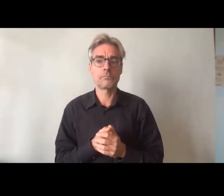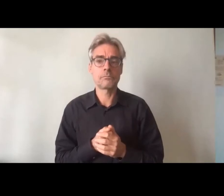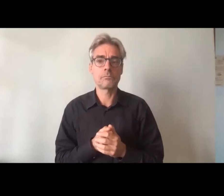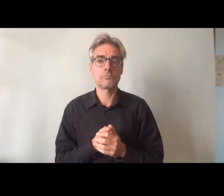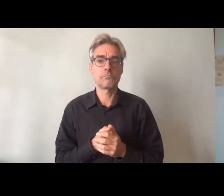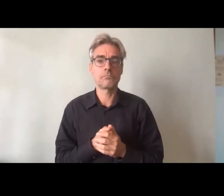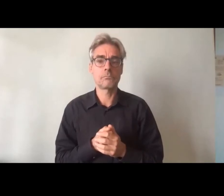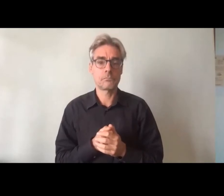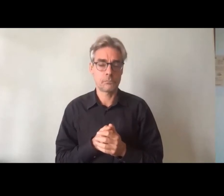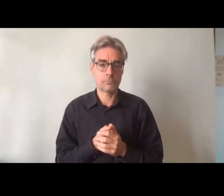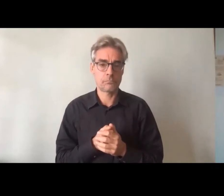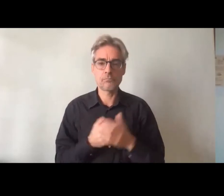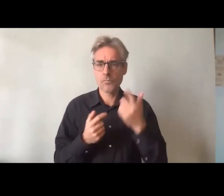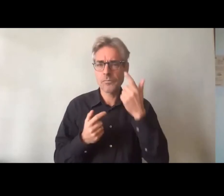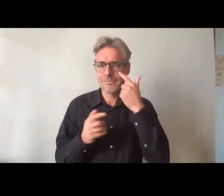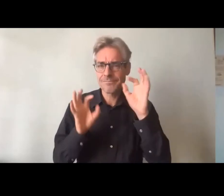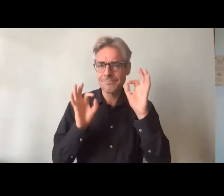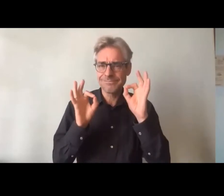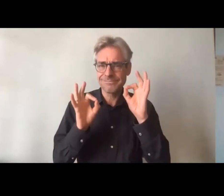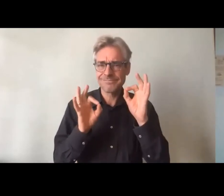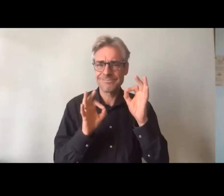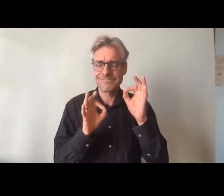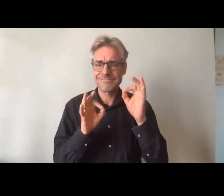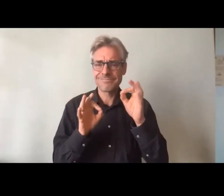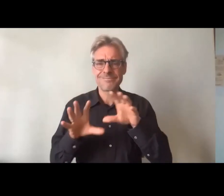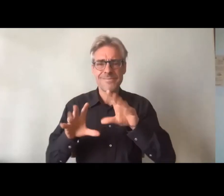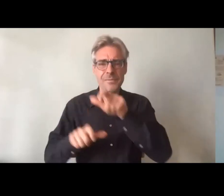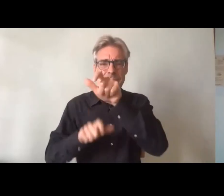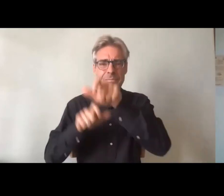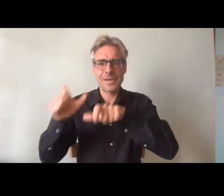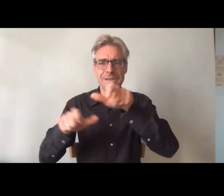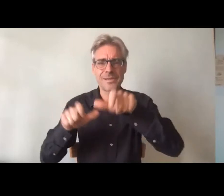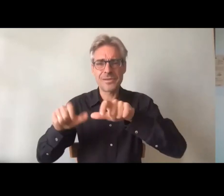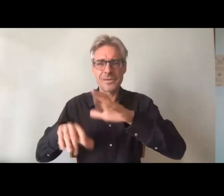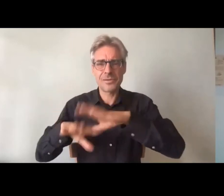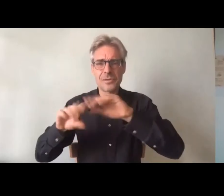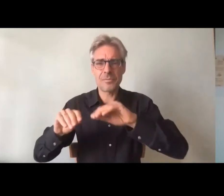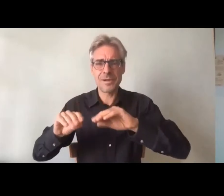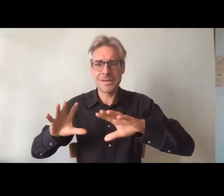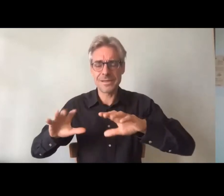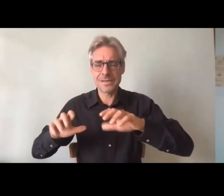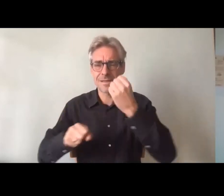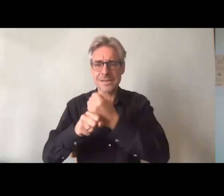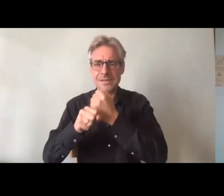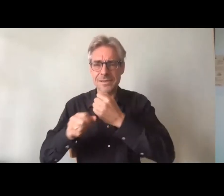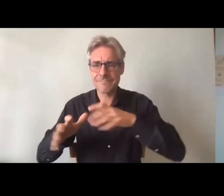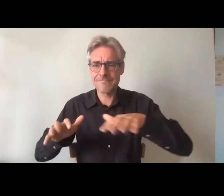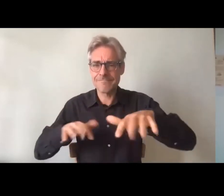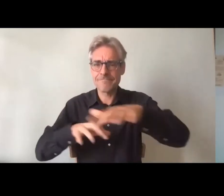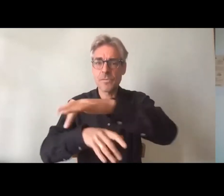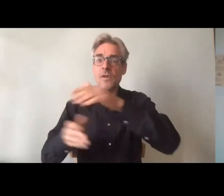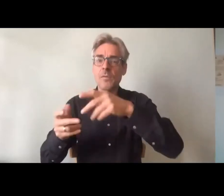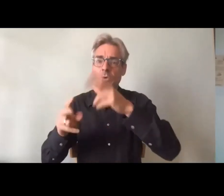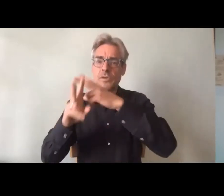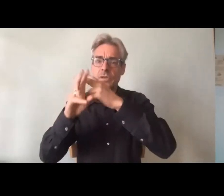Donc, vous voyez cette notion d'acteur de terrain, c'est pour nous une notion assez large.